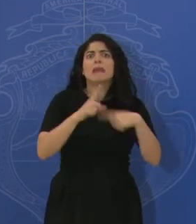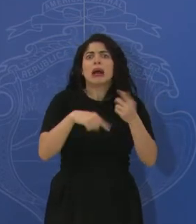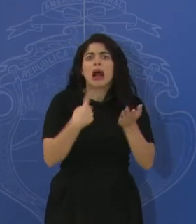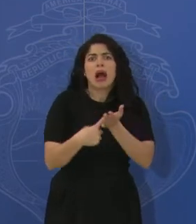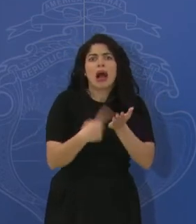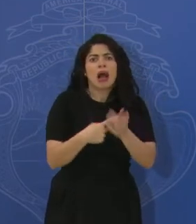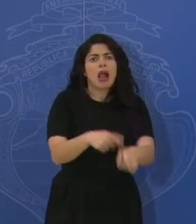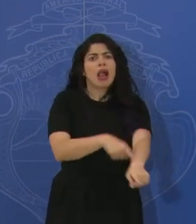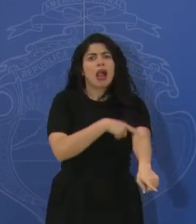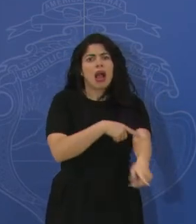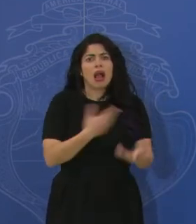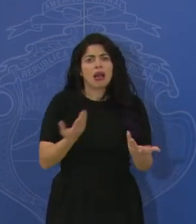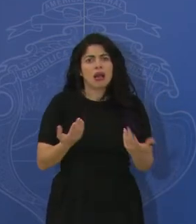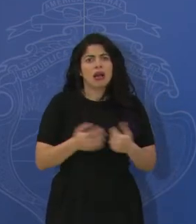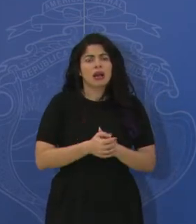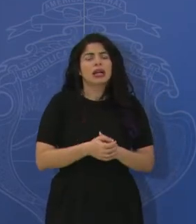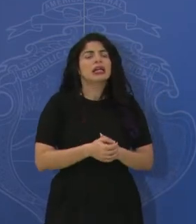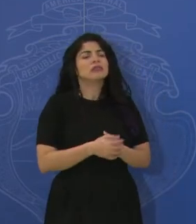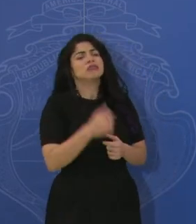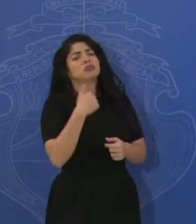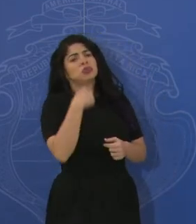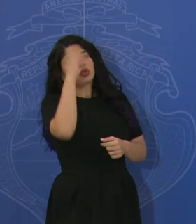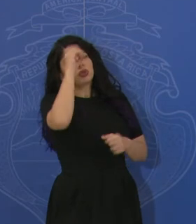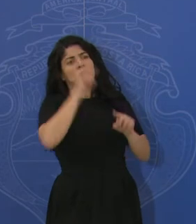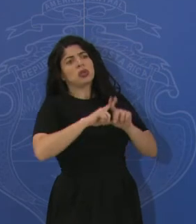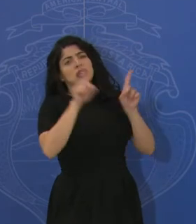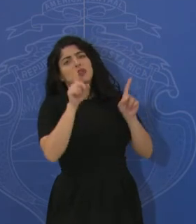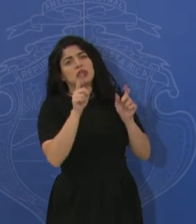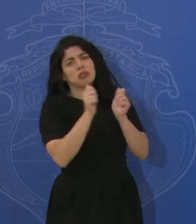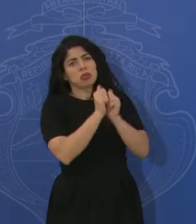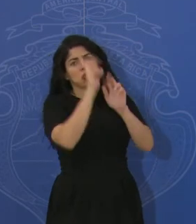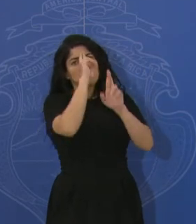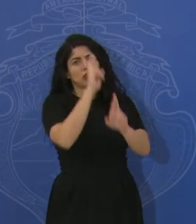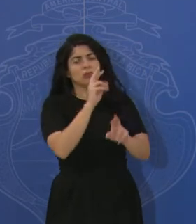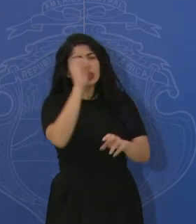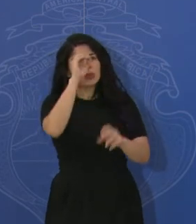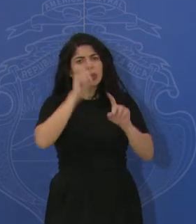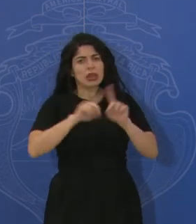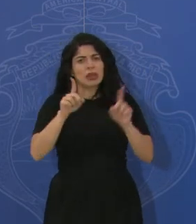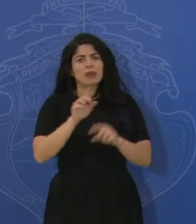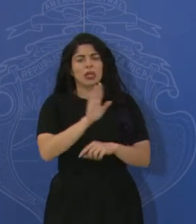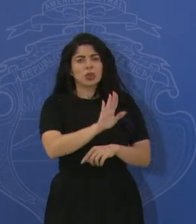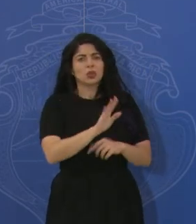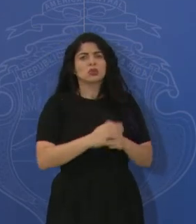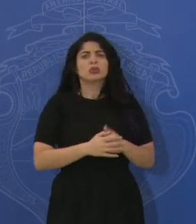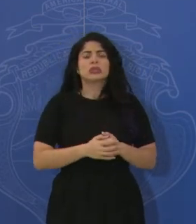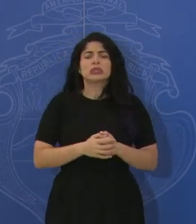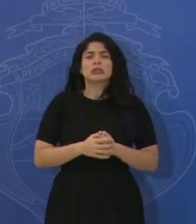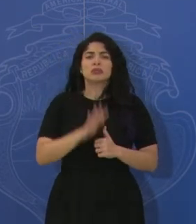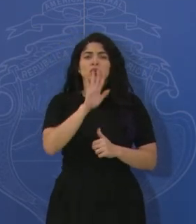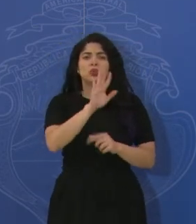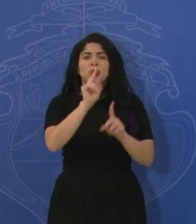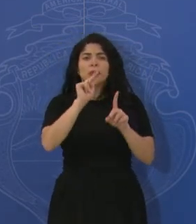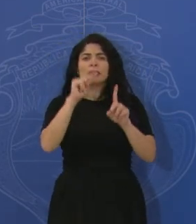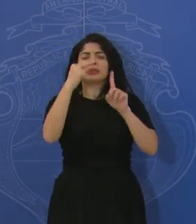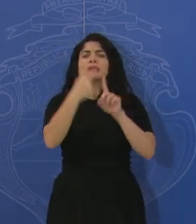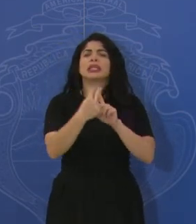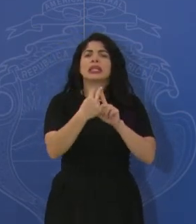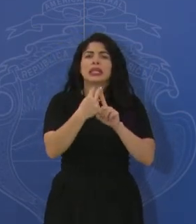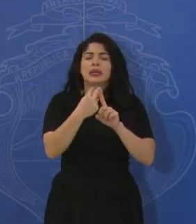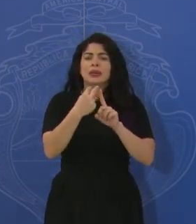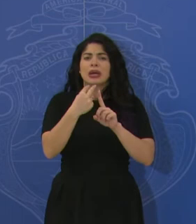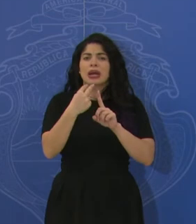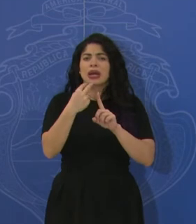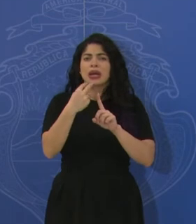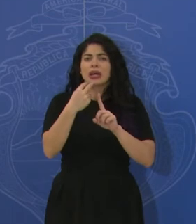don Víctor? Bueno, yo difiero respetuosamente de usted con su perspectiva de que